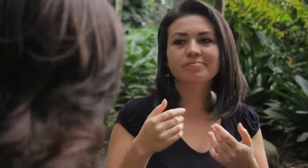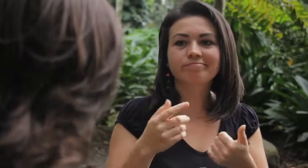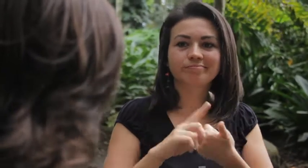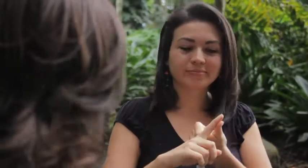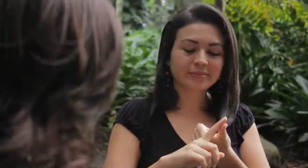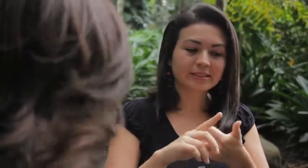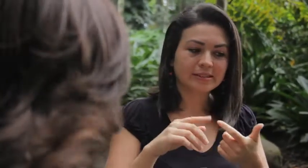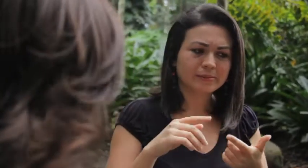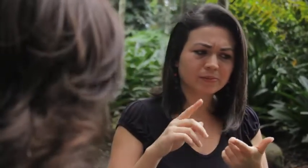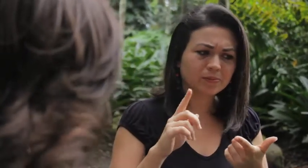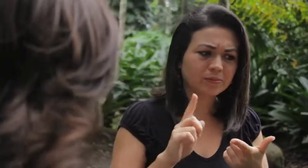Con respecto A la comunidad Sorda